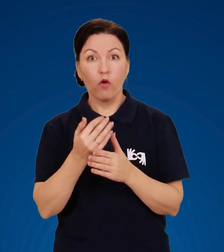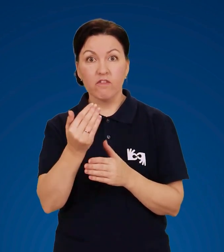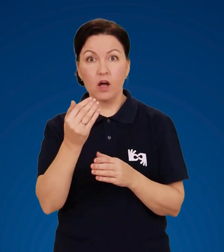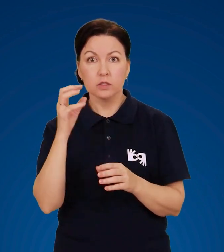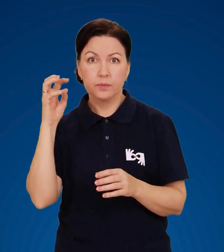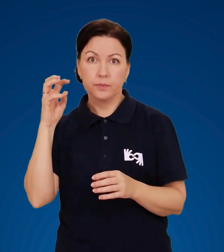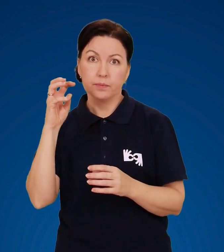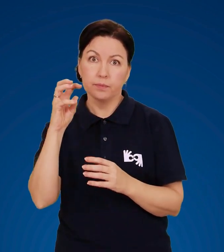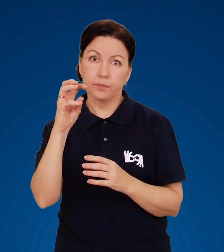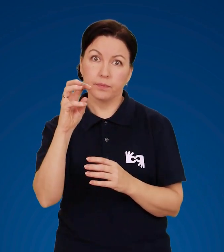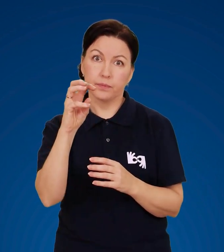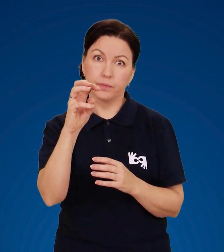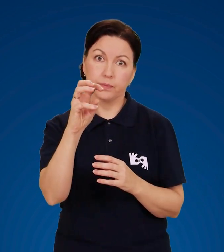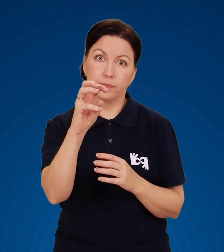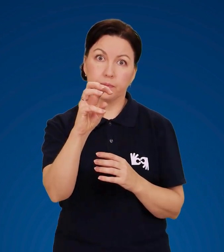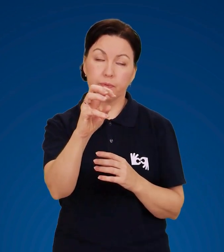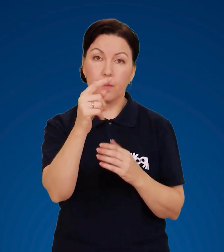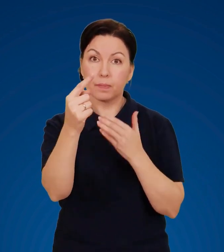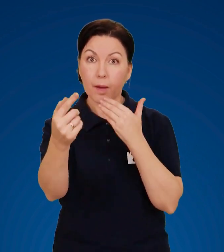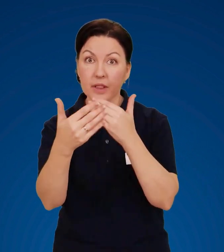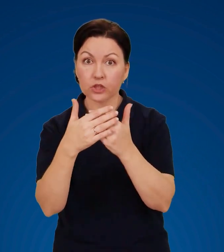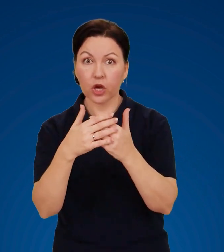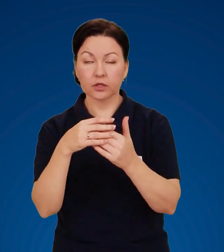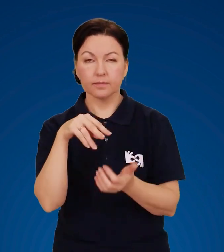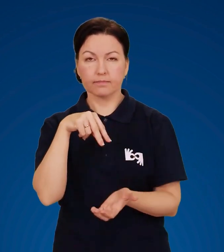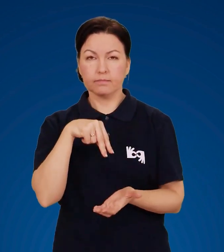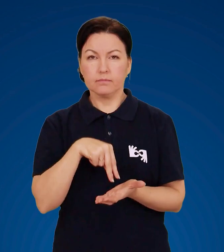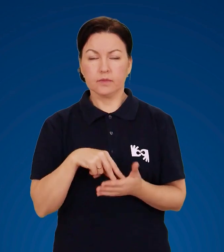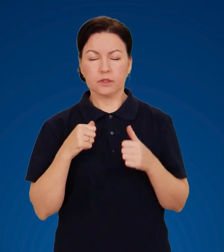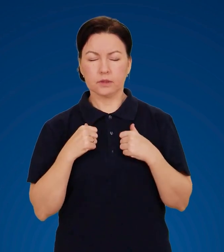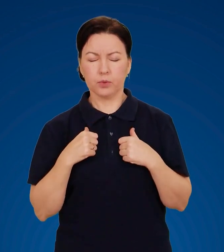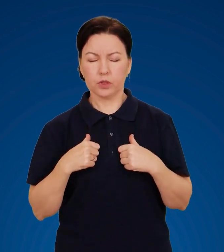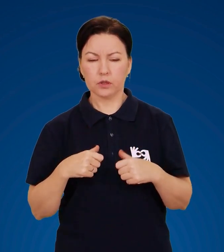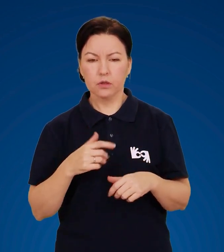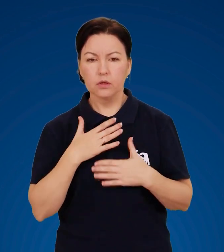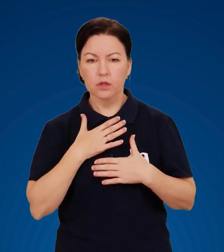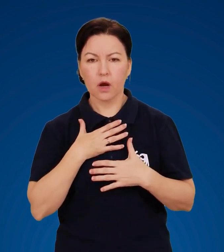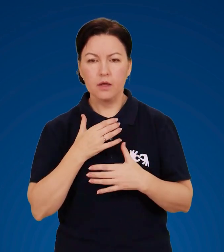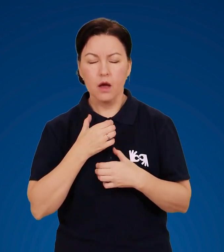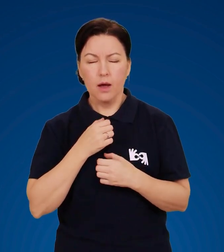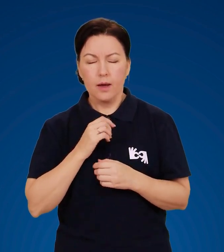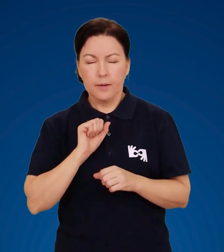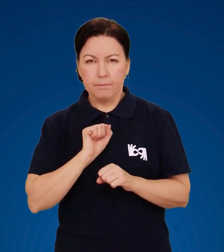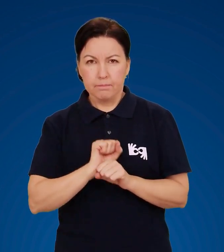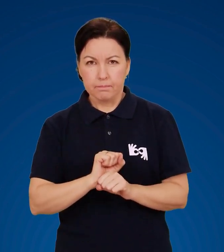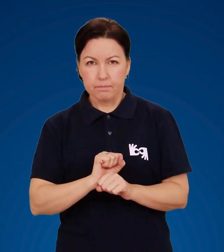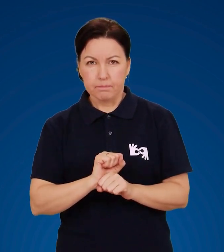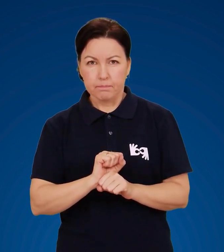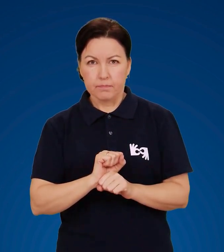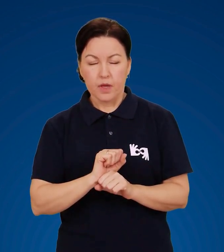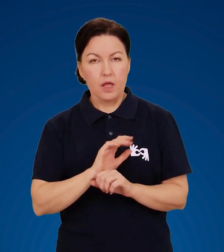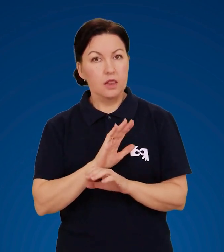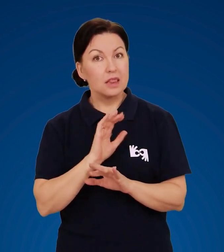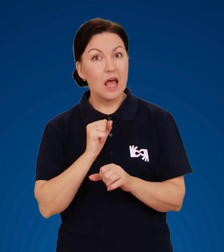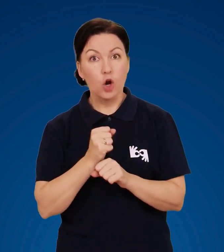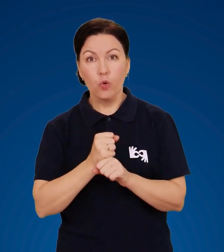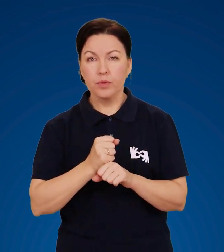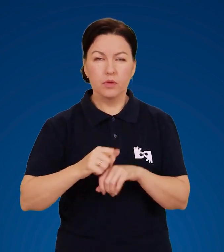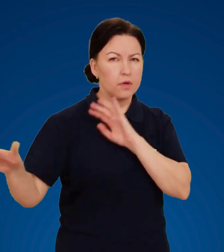Якщо до вас наближається кульова блискавка, стійте спокійно, затамувавши подих. Не